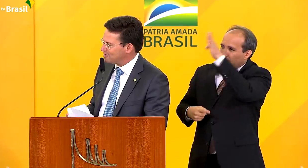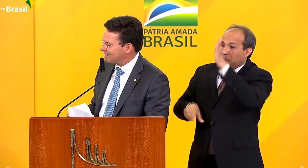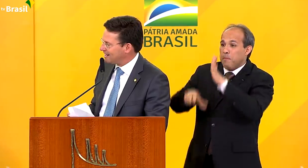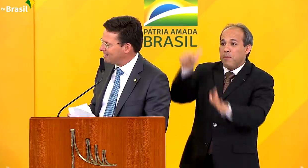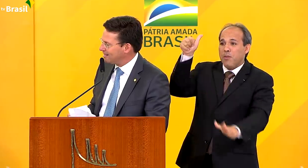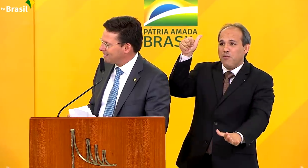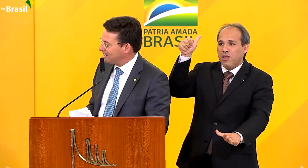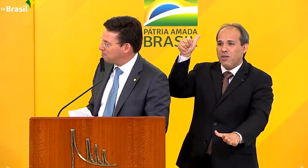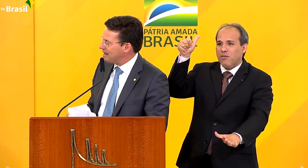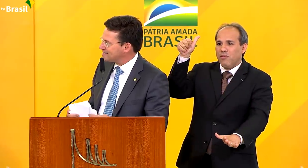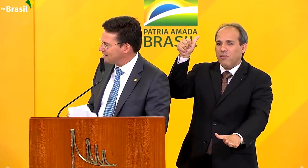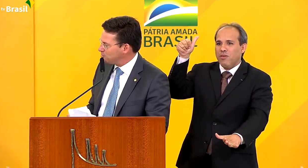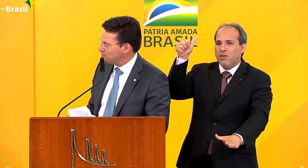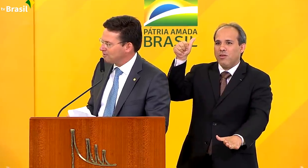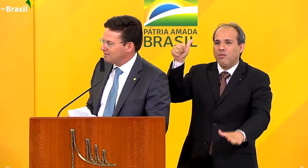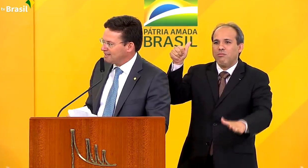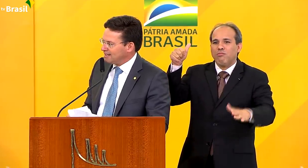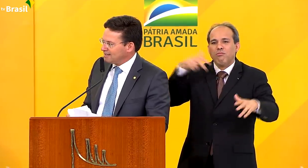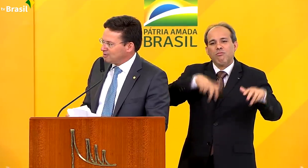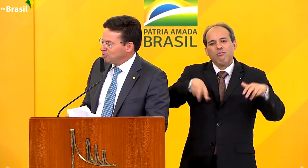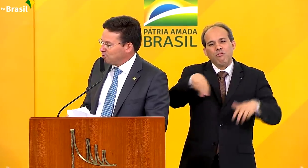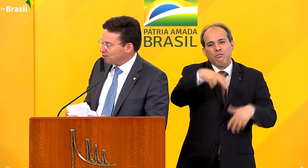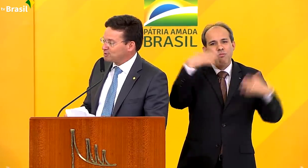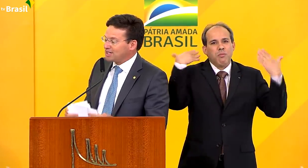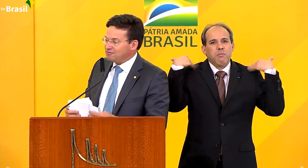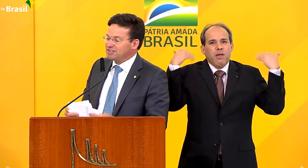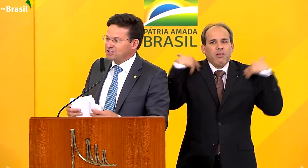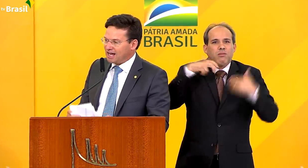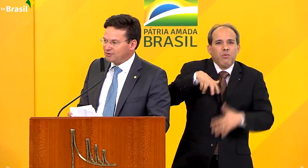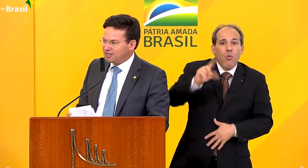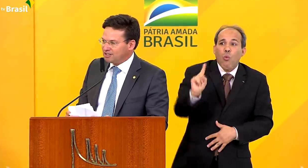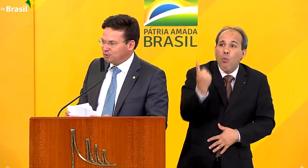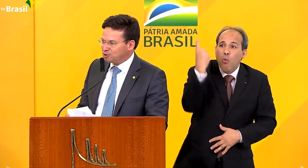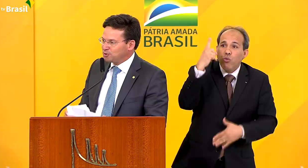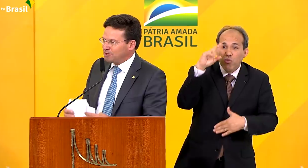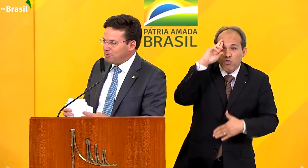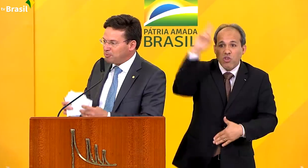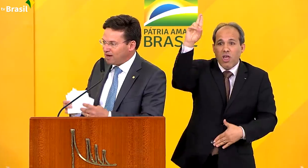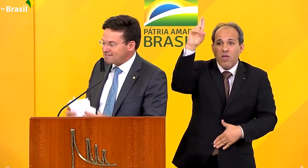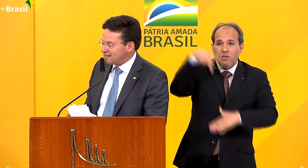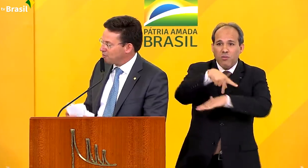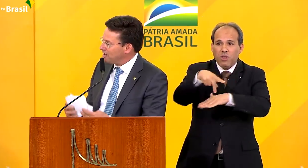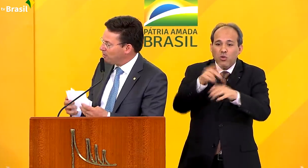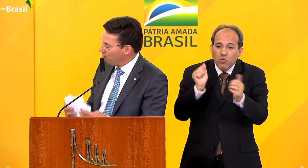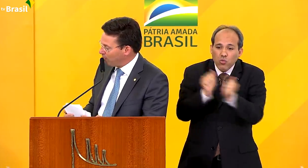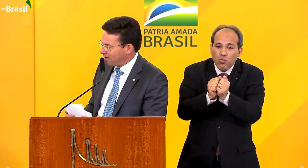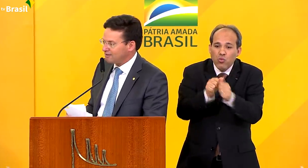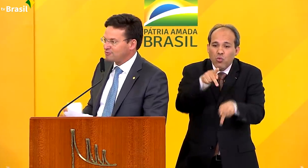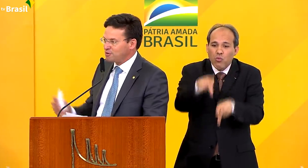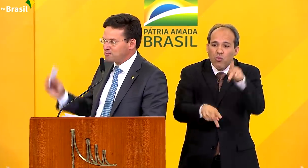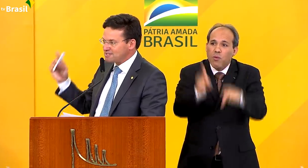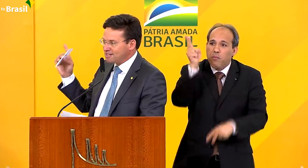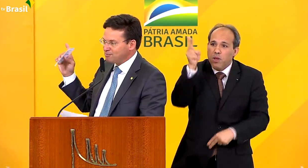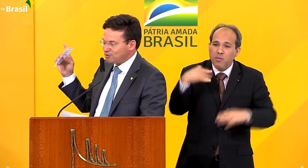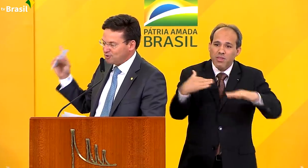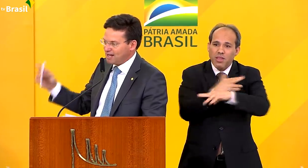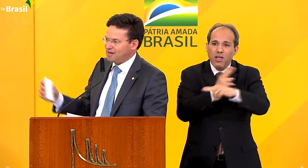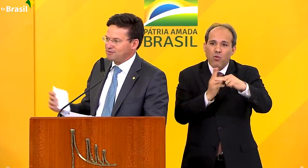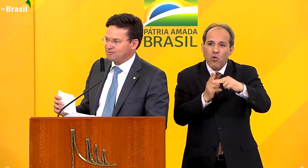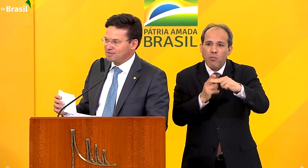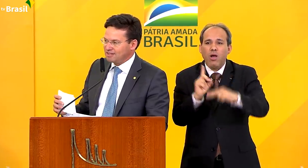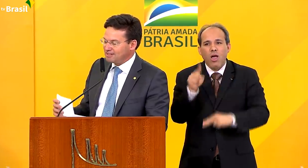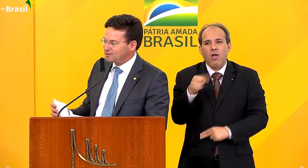primeira vez fez aquele passeio, o único chefe de Estado que andou junto à população em Roma foi o presidente